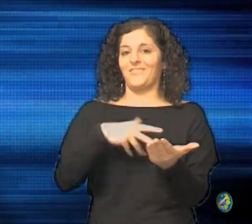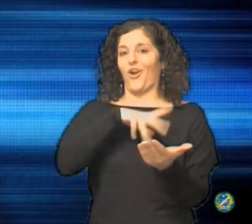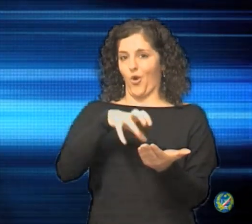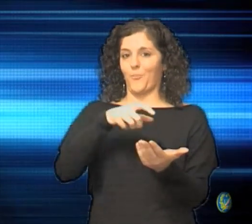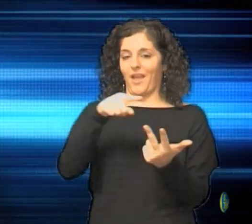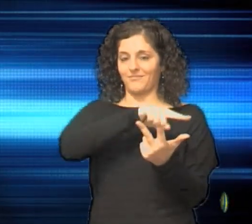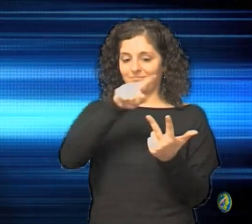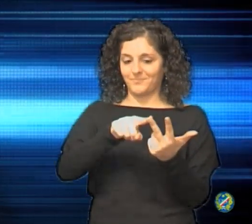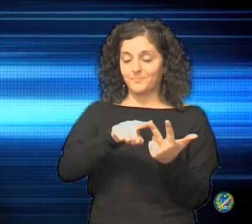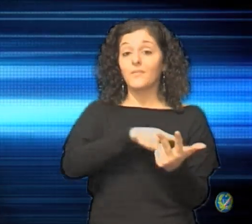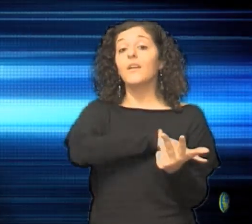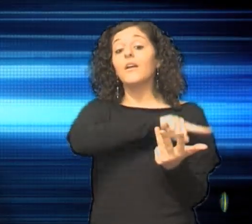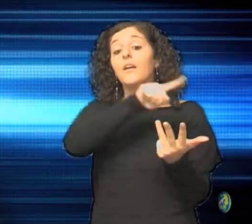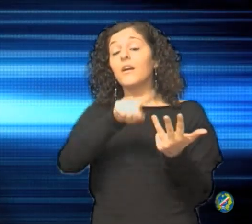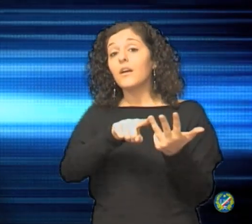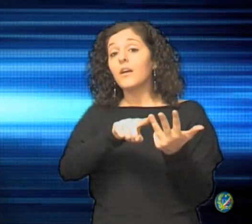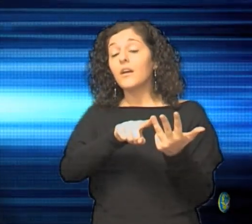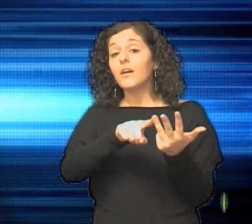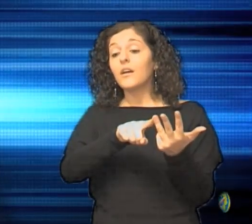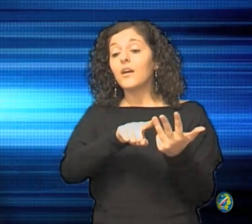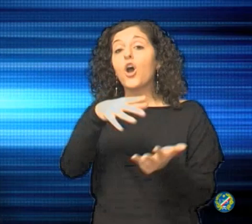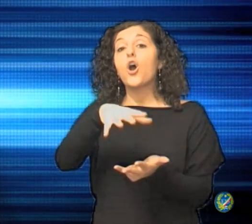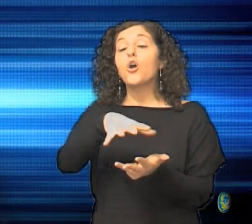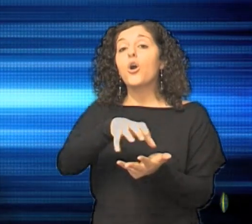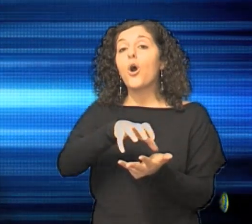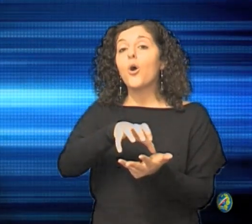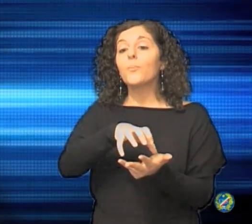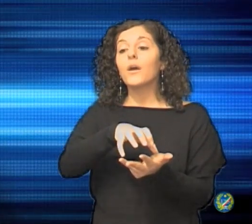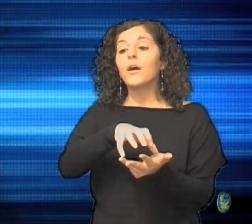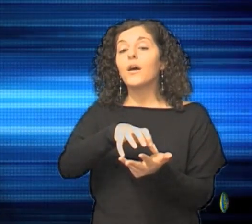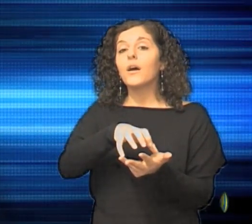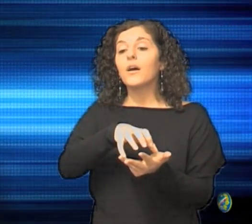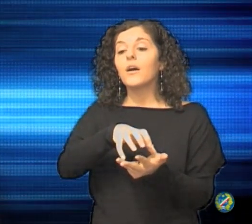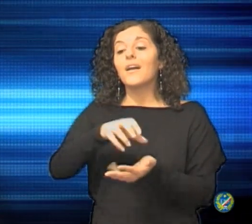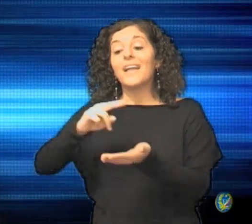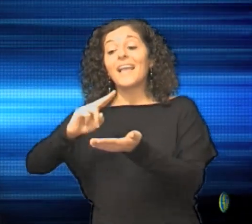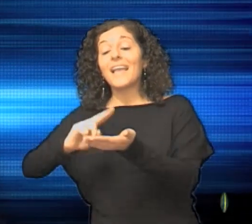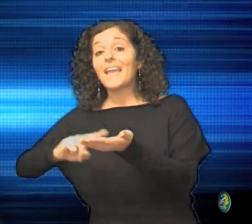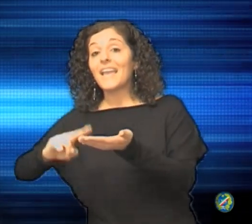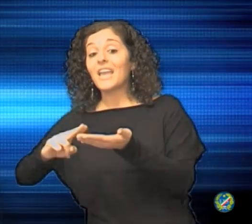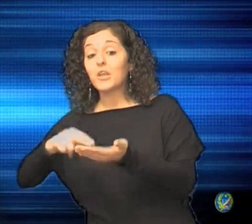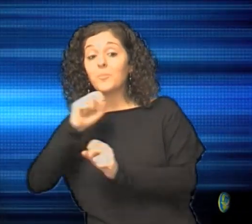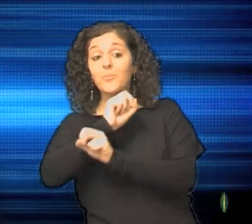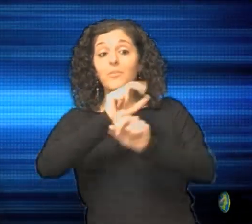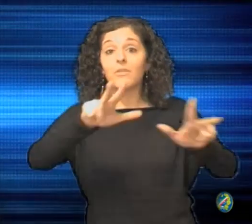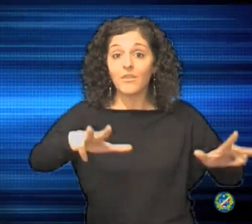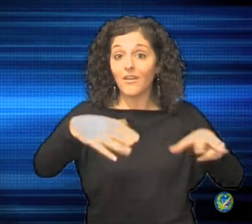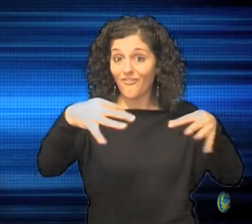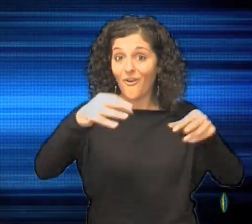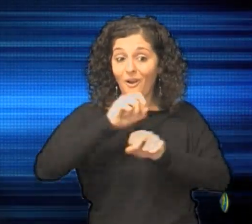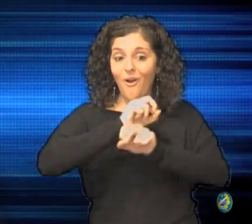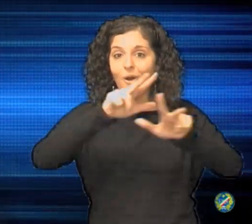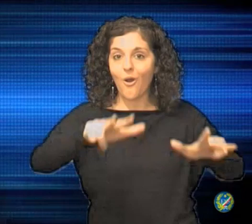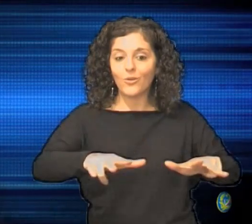e copia della comunicazione INPS di non conferma della